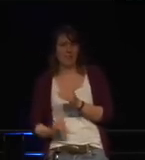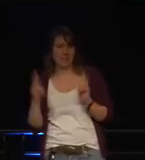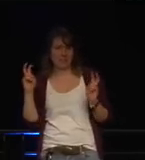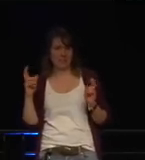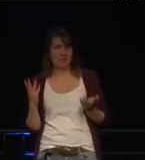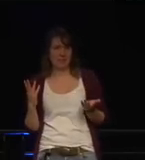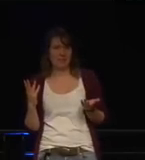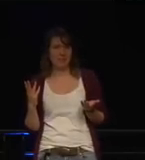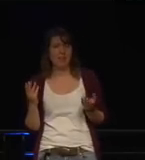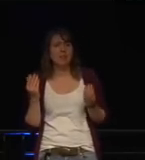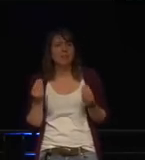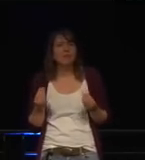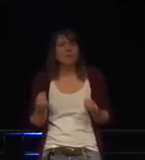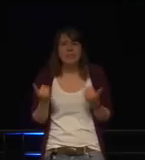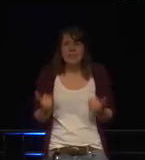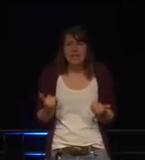Themas.